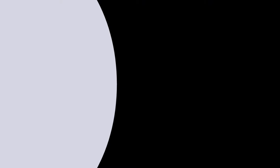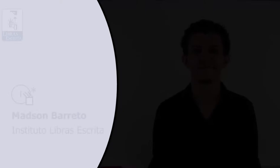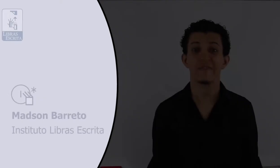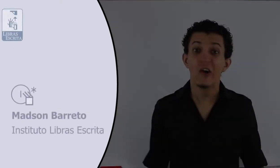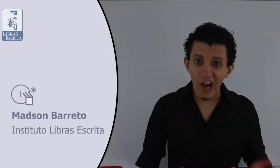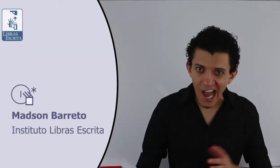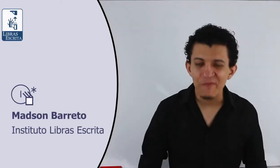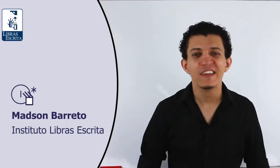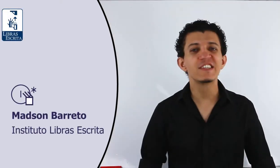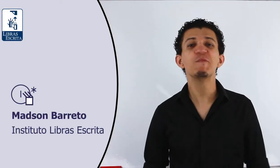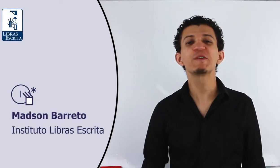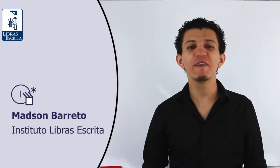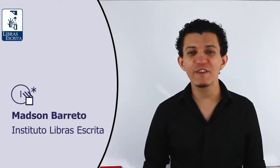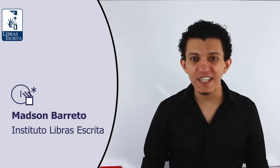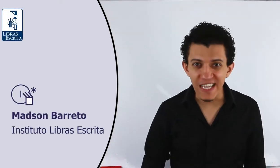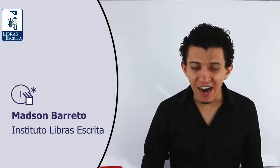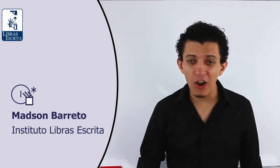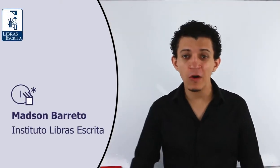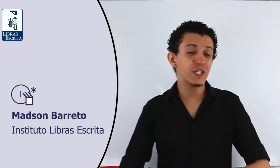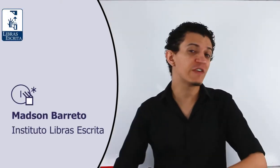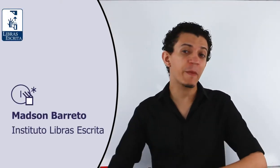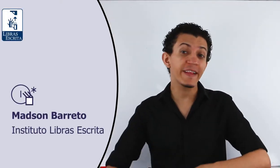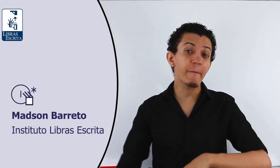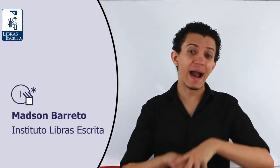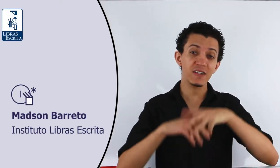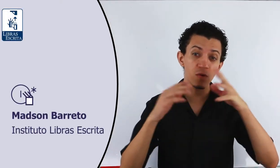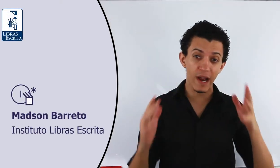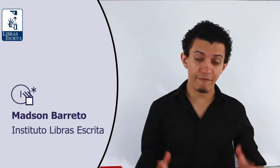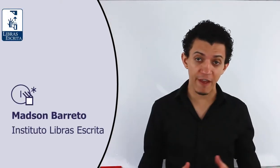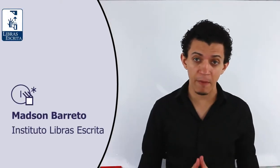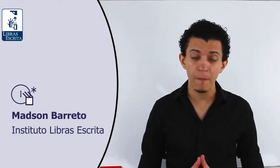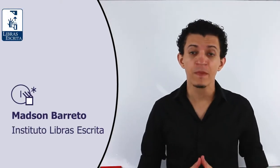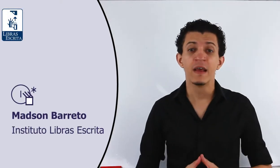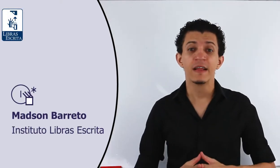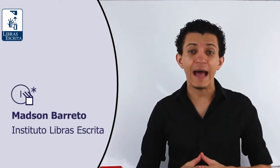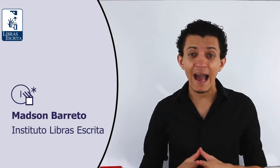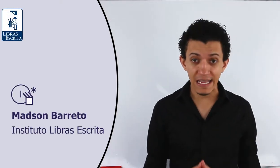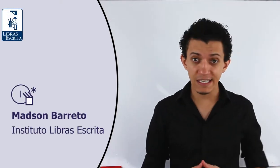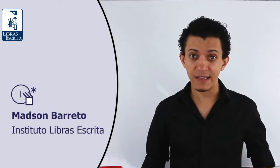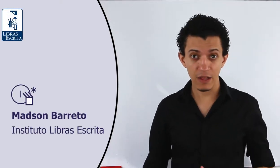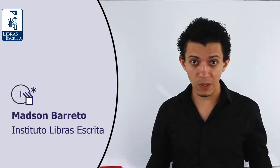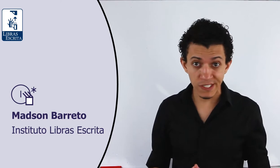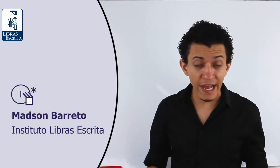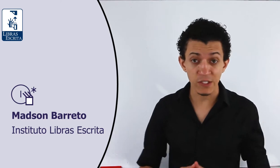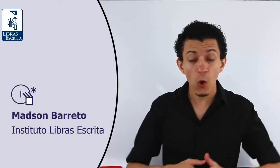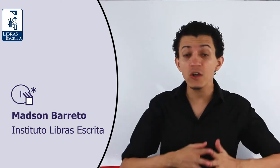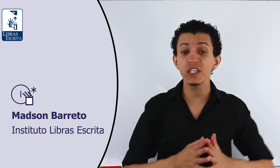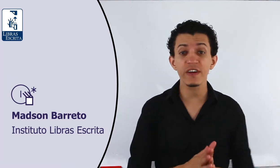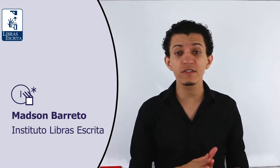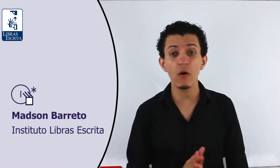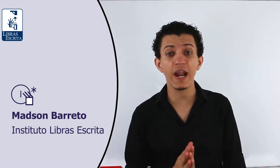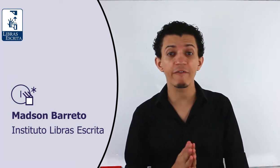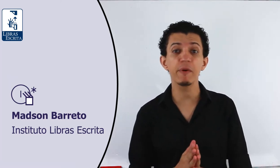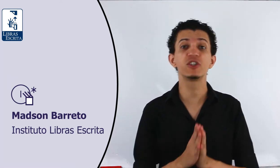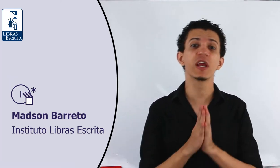Olá, seja muito bem-vindo a esta aula onde a gente vai aprender mais um grafema da língua de sinais. Hoje gente vai estudar um grafema de